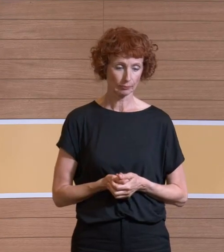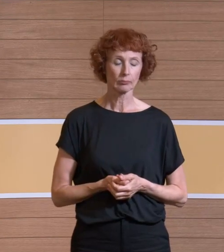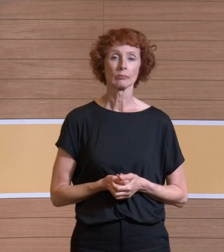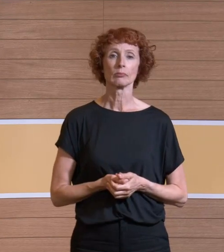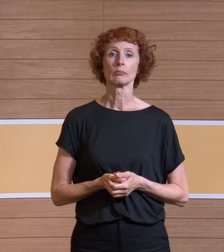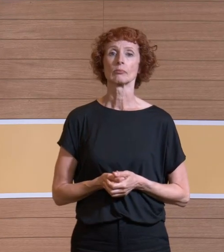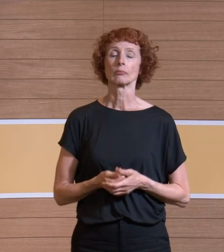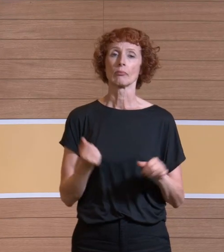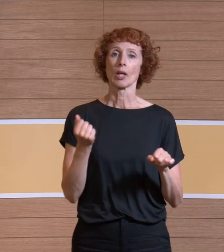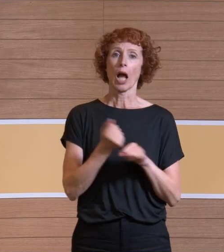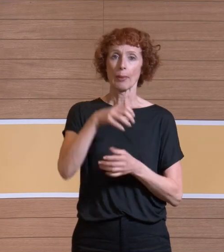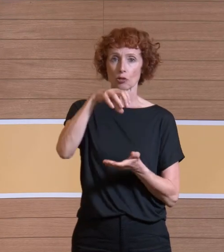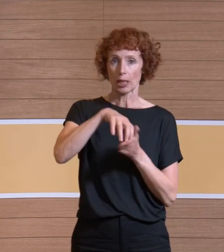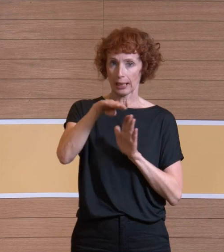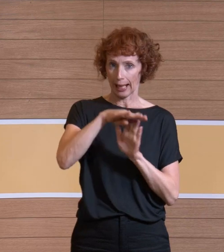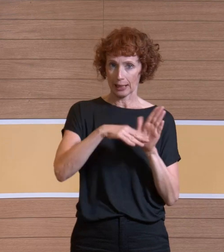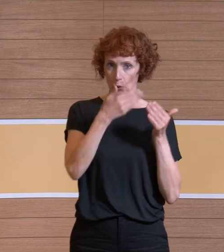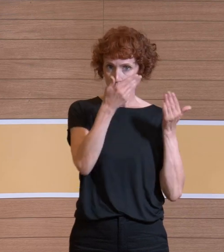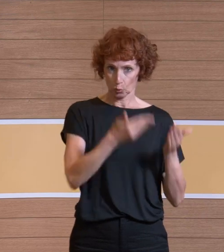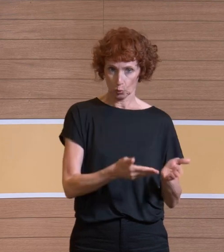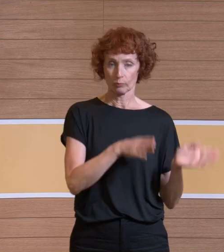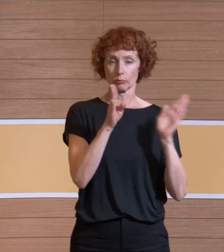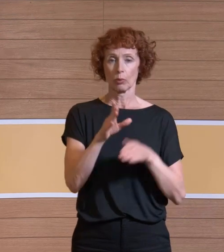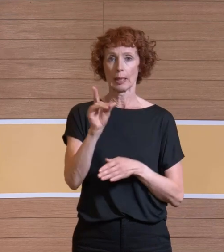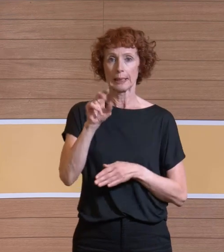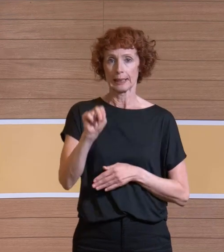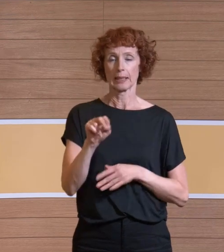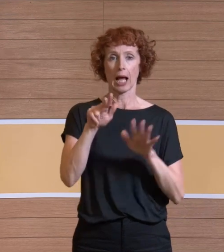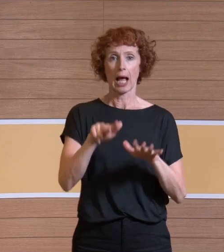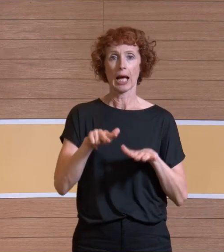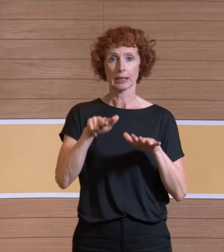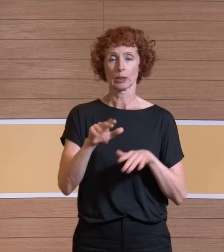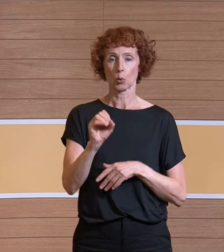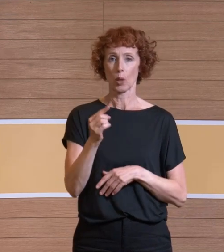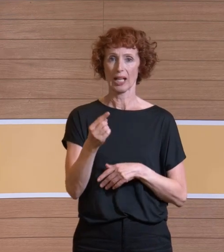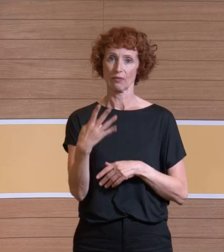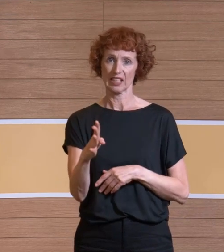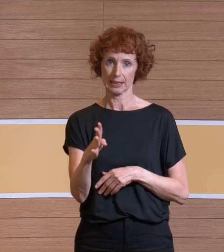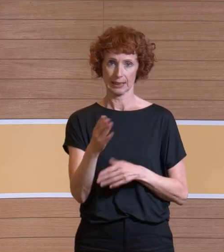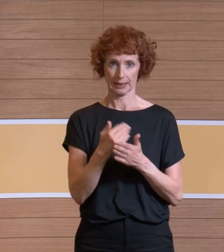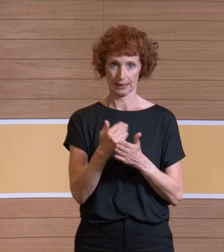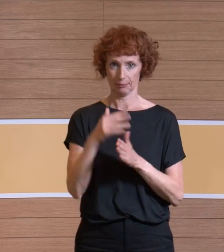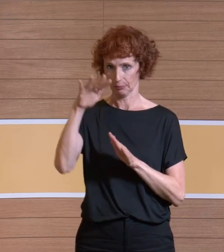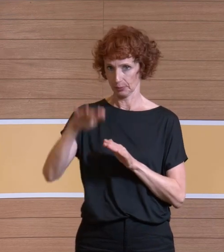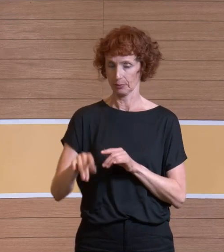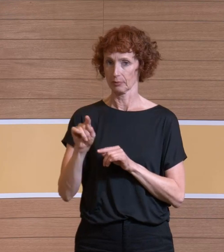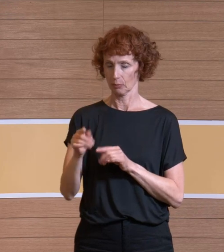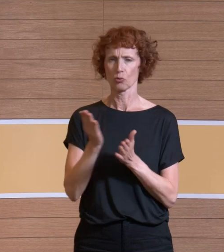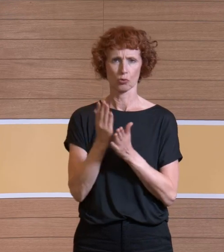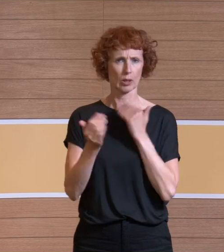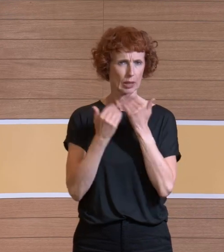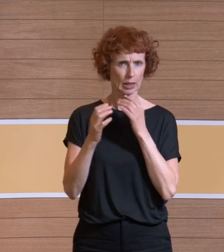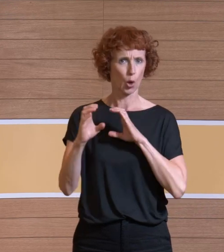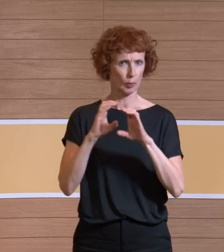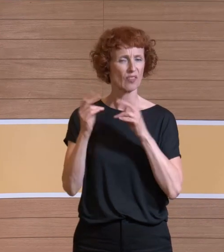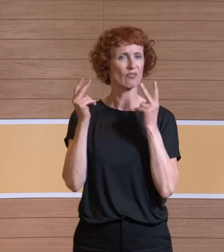Die Arbeitsstättenregel ist das eine Regelwerk. Dann gibt es noch die DIN 18041. Da geht es um die Verständlichkeit. Also ich hatte ja vorhin erwähnt, Kommunikation spielt eine